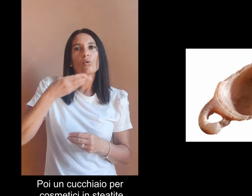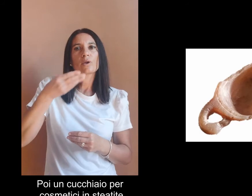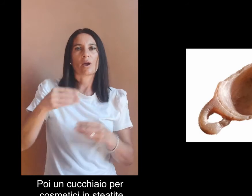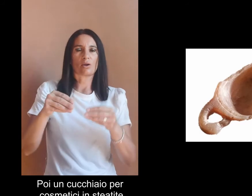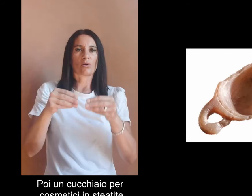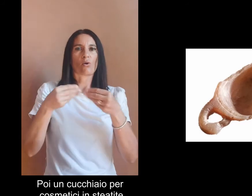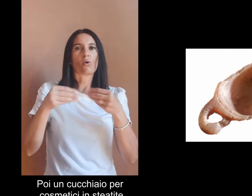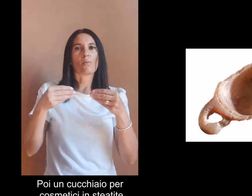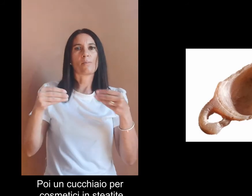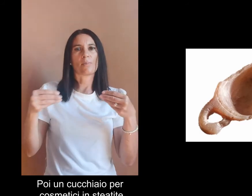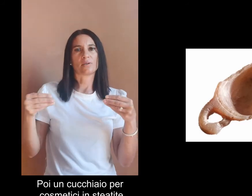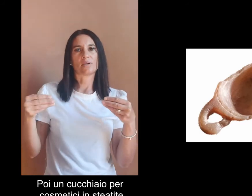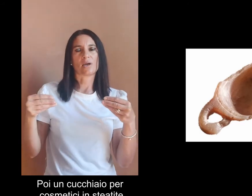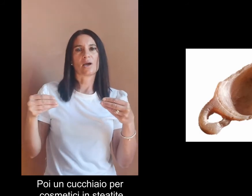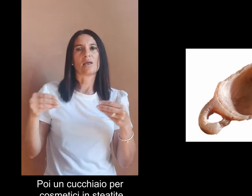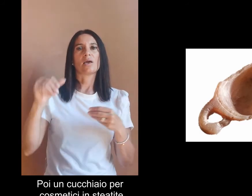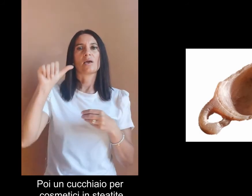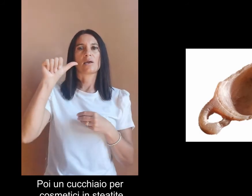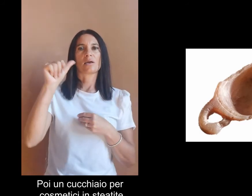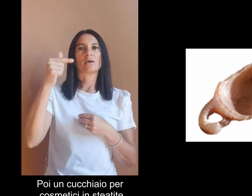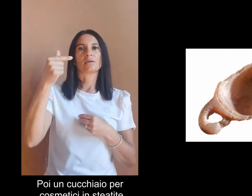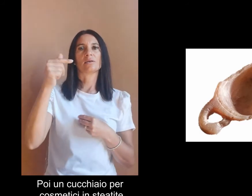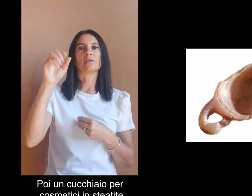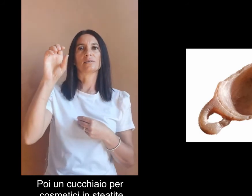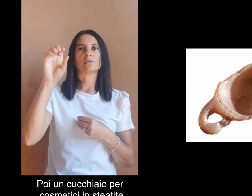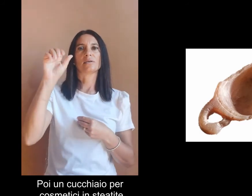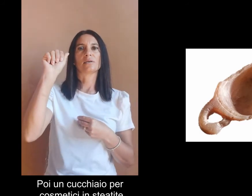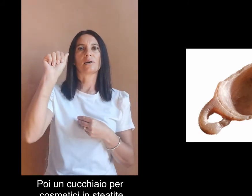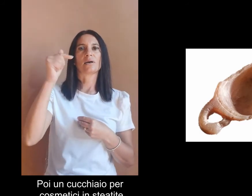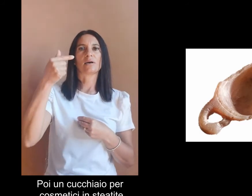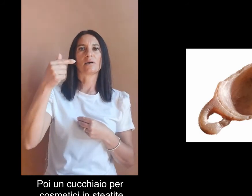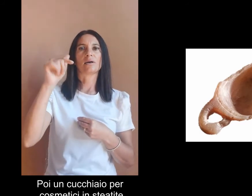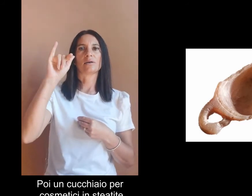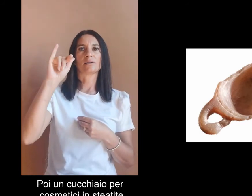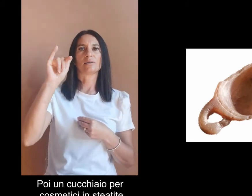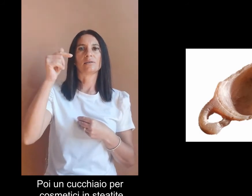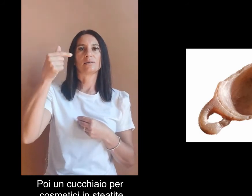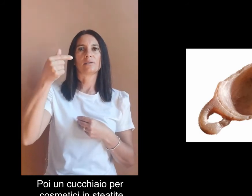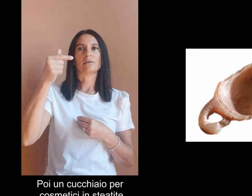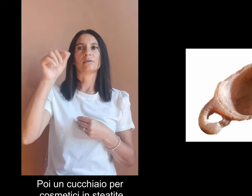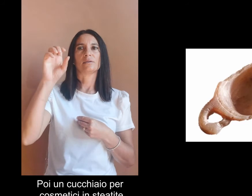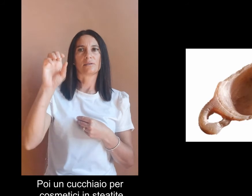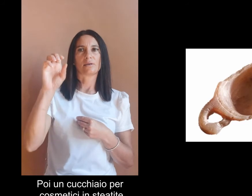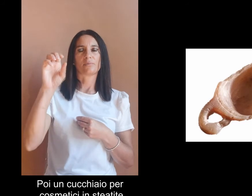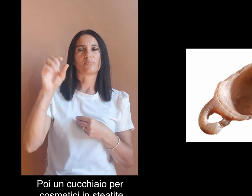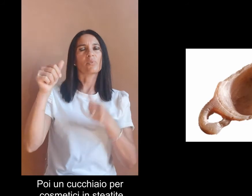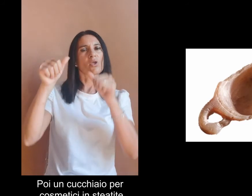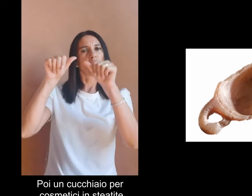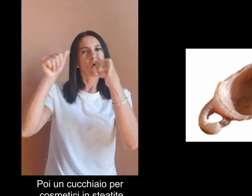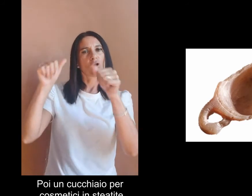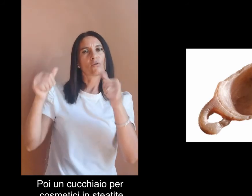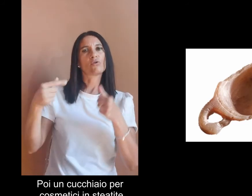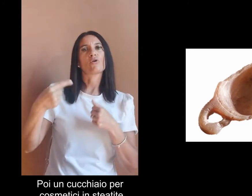per cosmetici in steatite